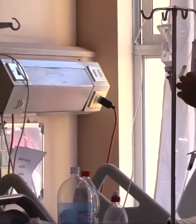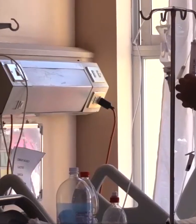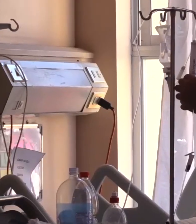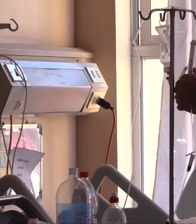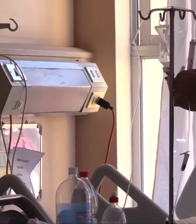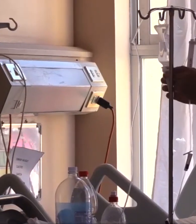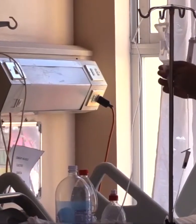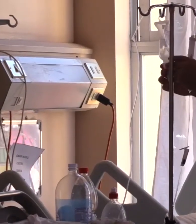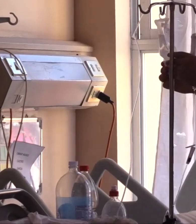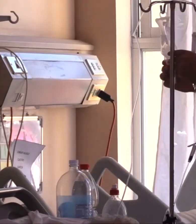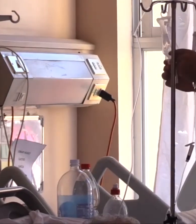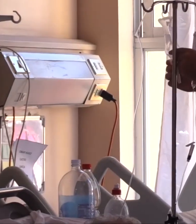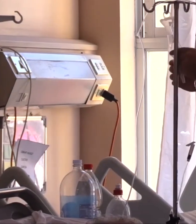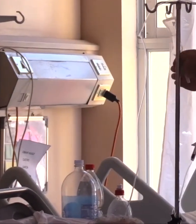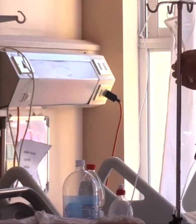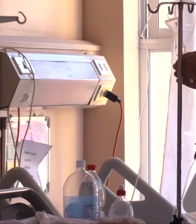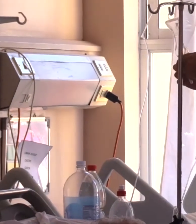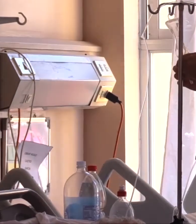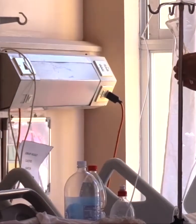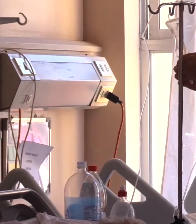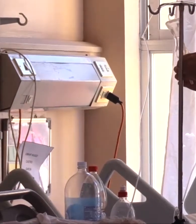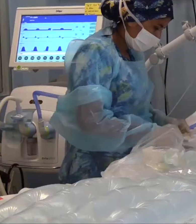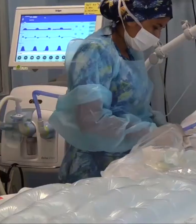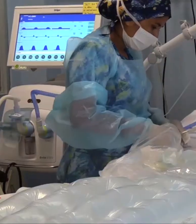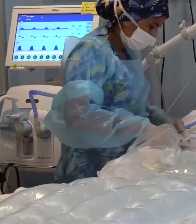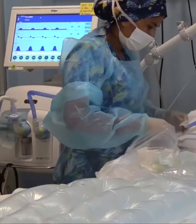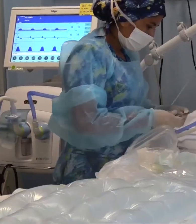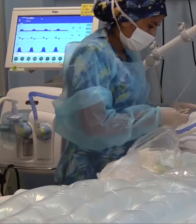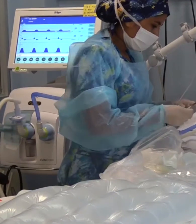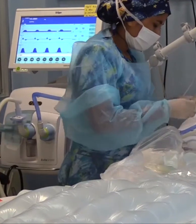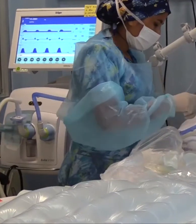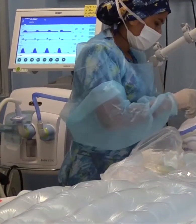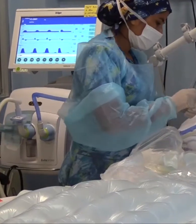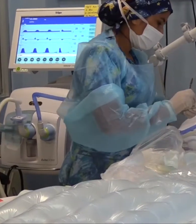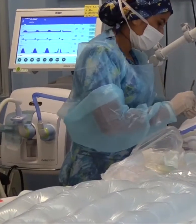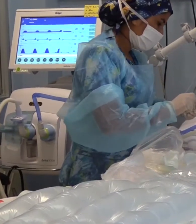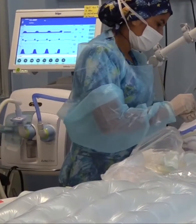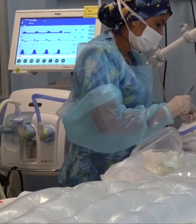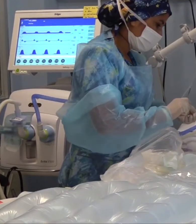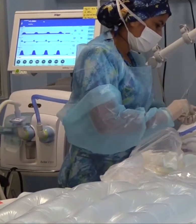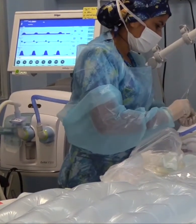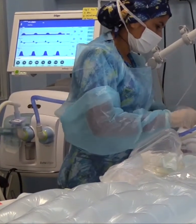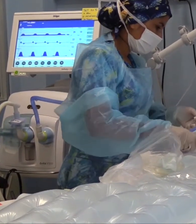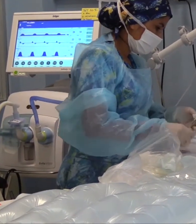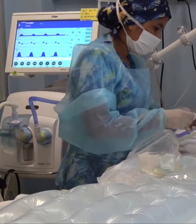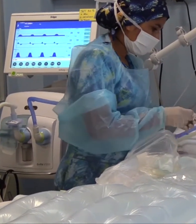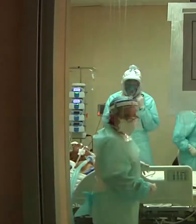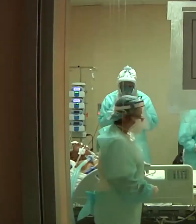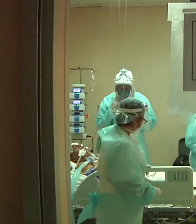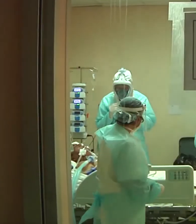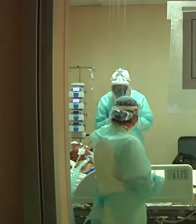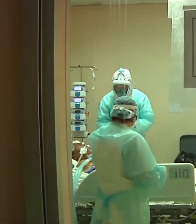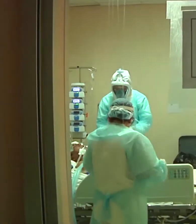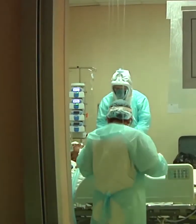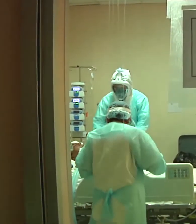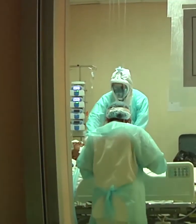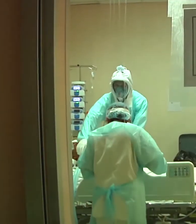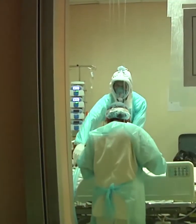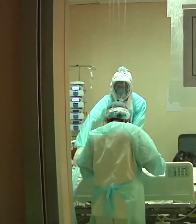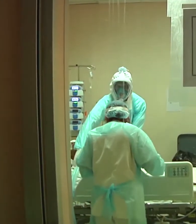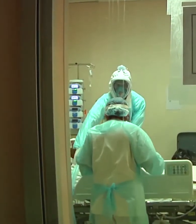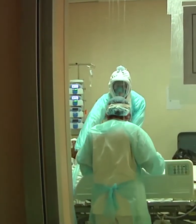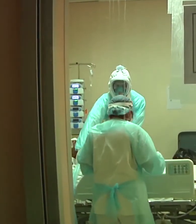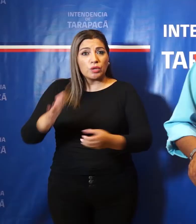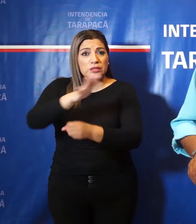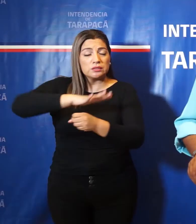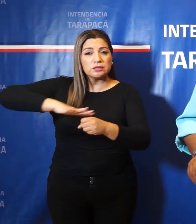Una situación que tiene muy exigida la red asistencial del hospital regional. Indicar que nuestra actual situación